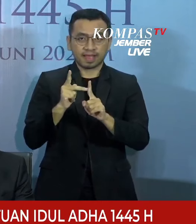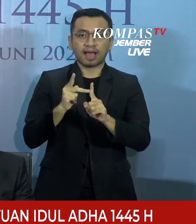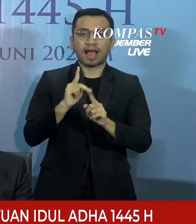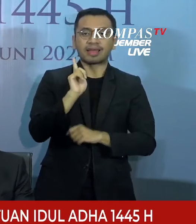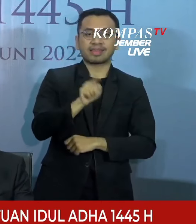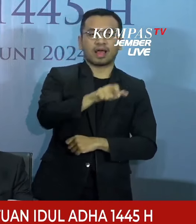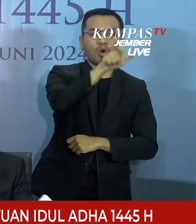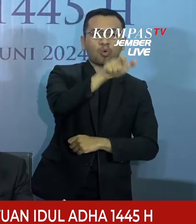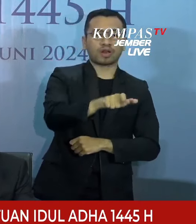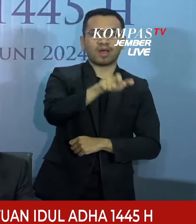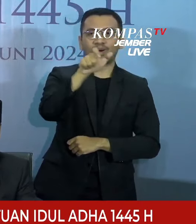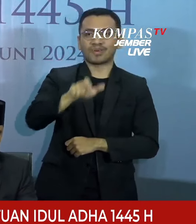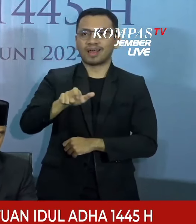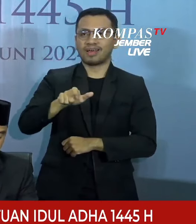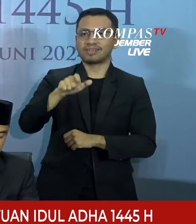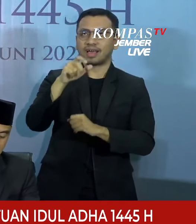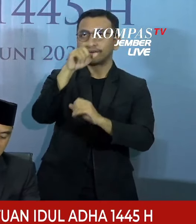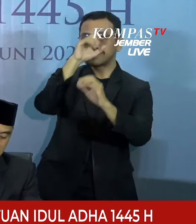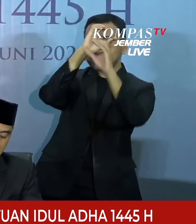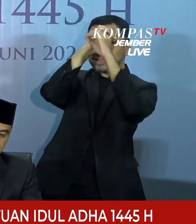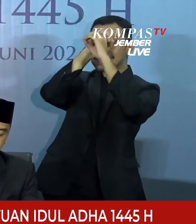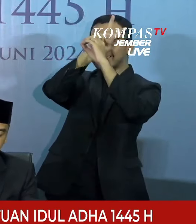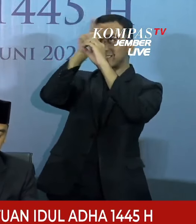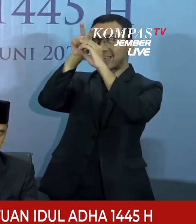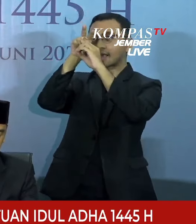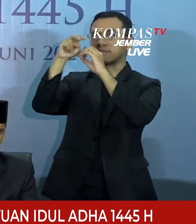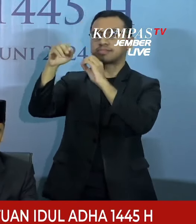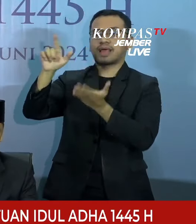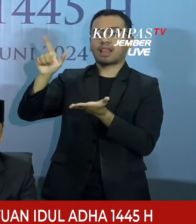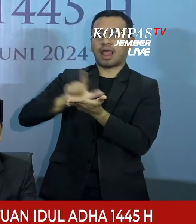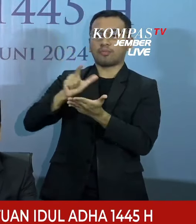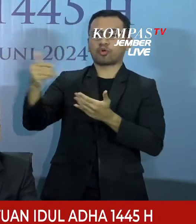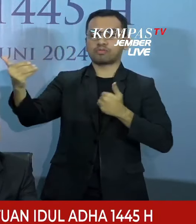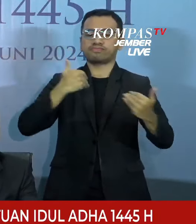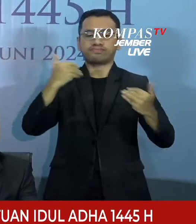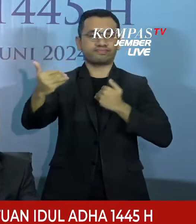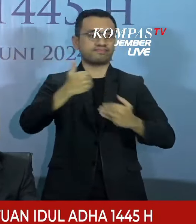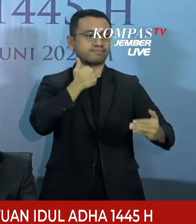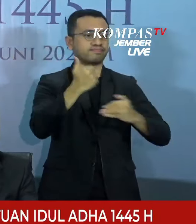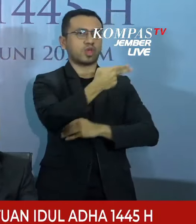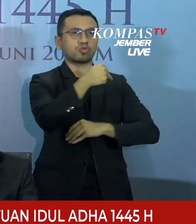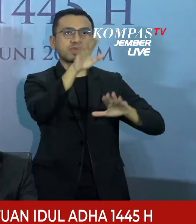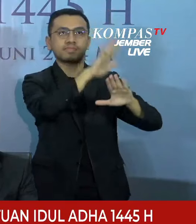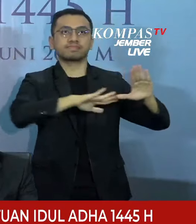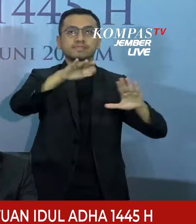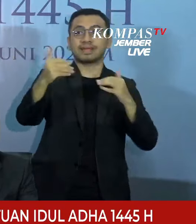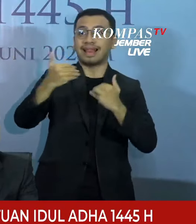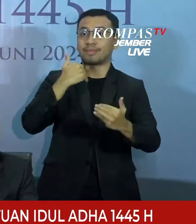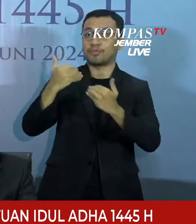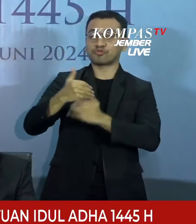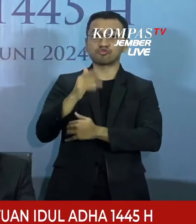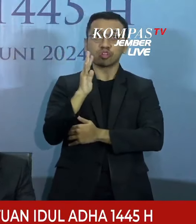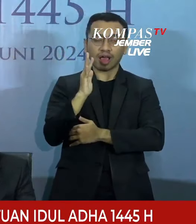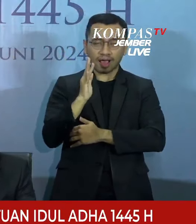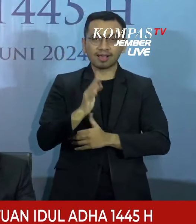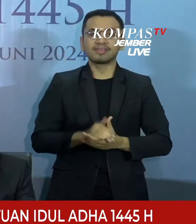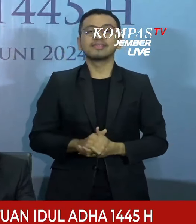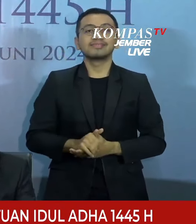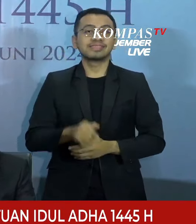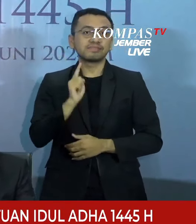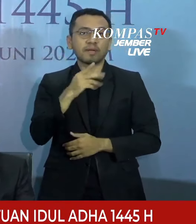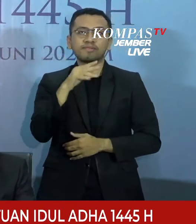para petugas rukyat yang di berbagai daerah di Indonesia yang telah melaksanakan